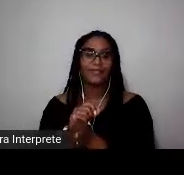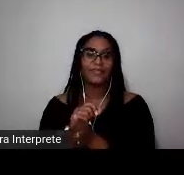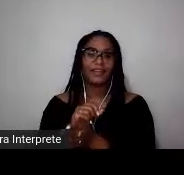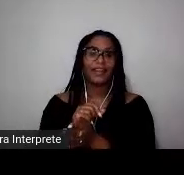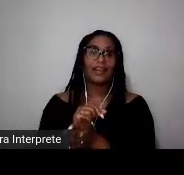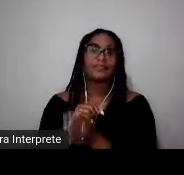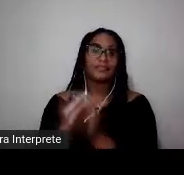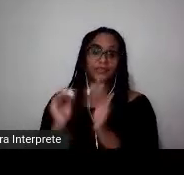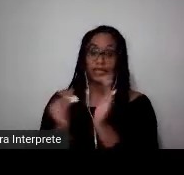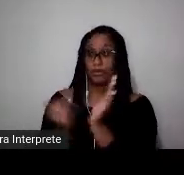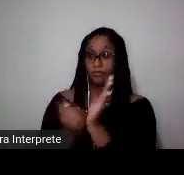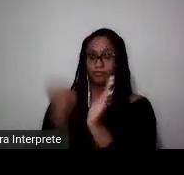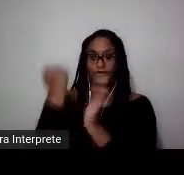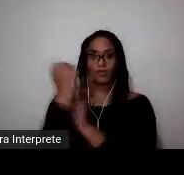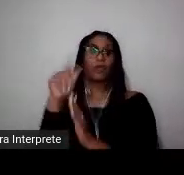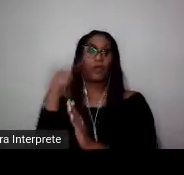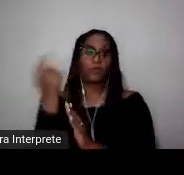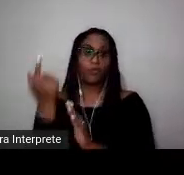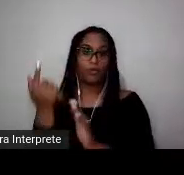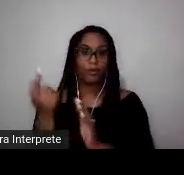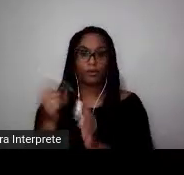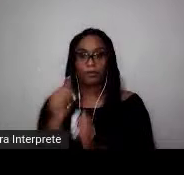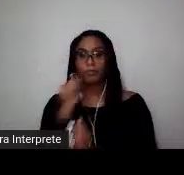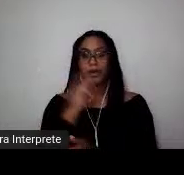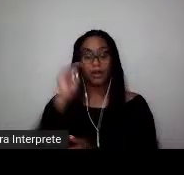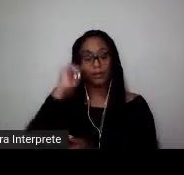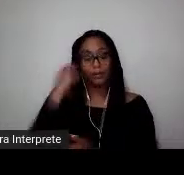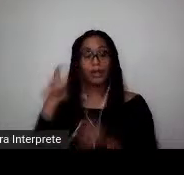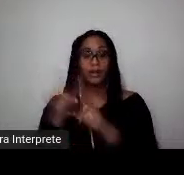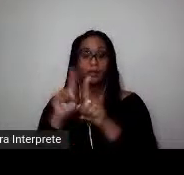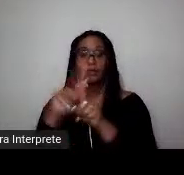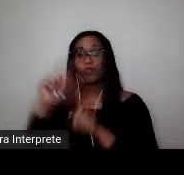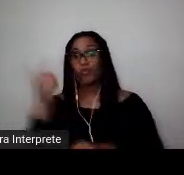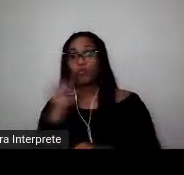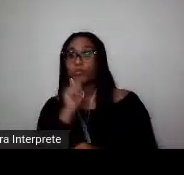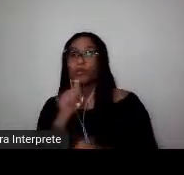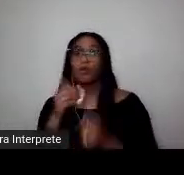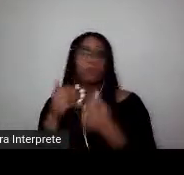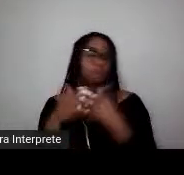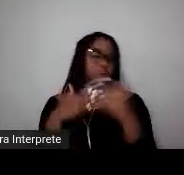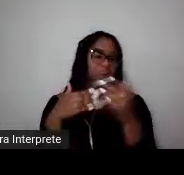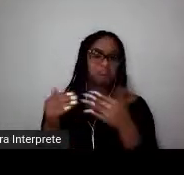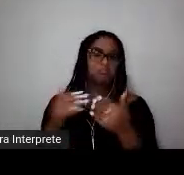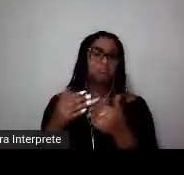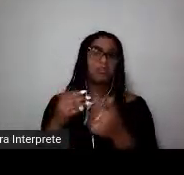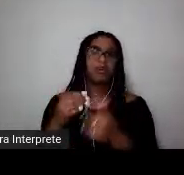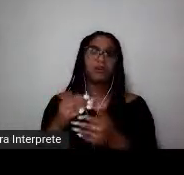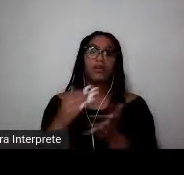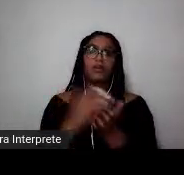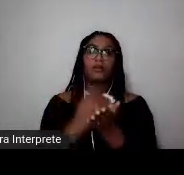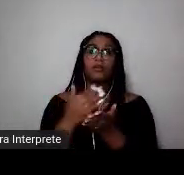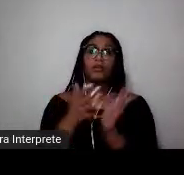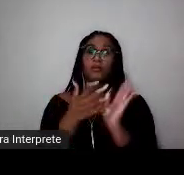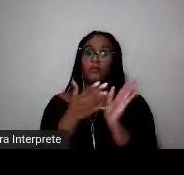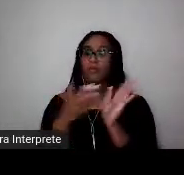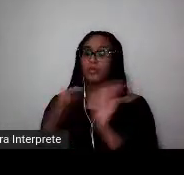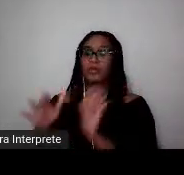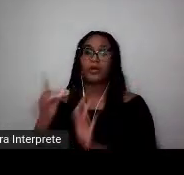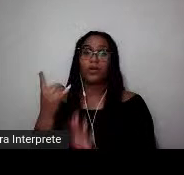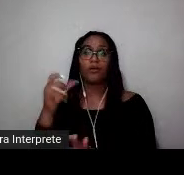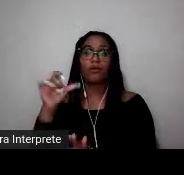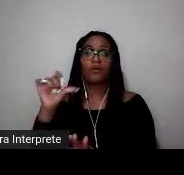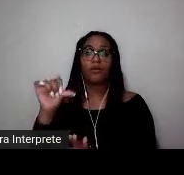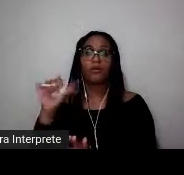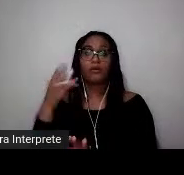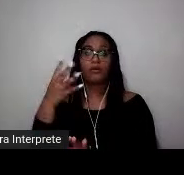negras e outras mulheres consideradas subalternas continuaram entre 1941 e 1979 praticando seu futebol